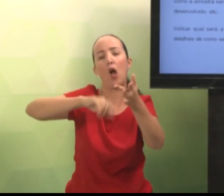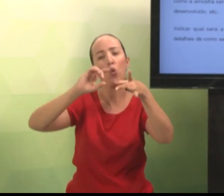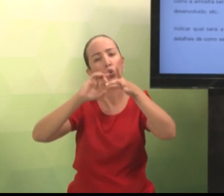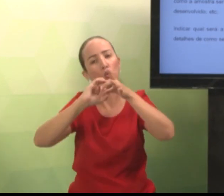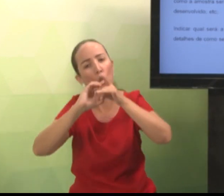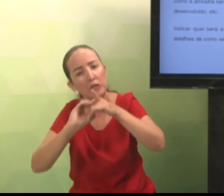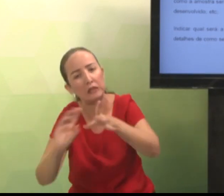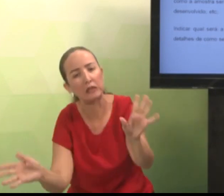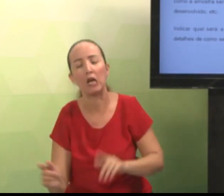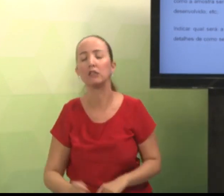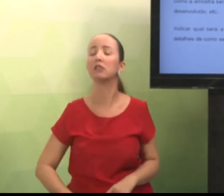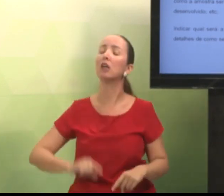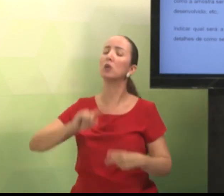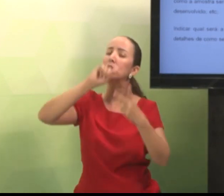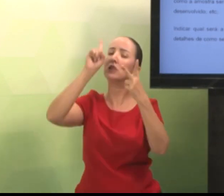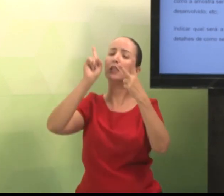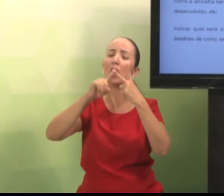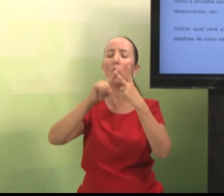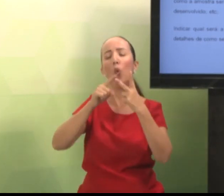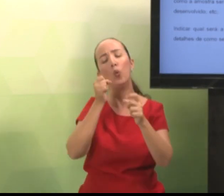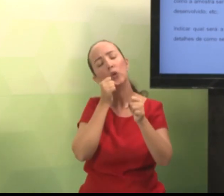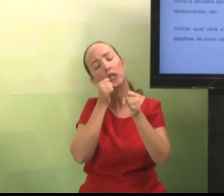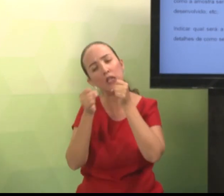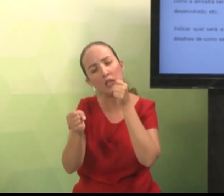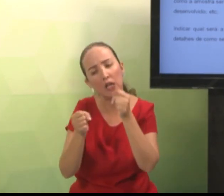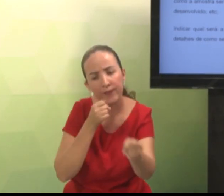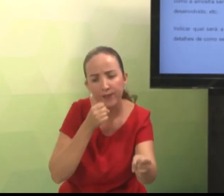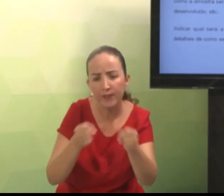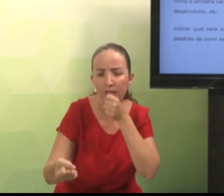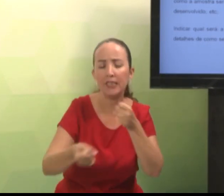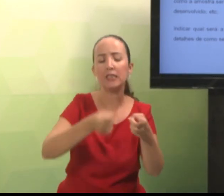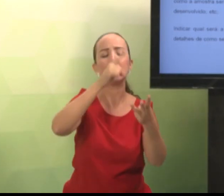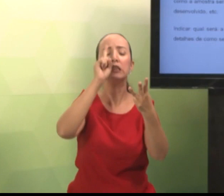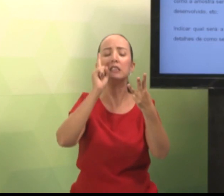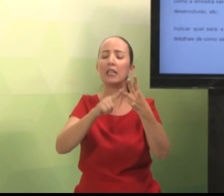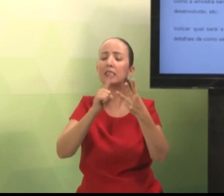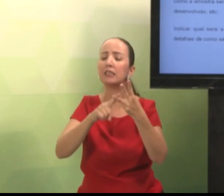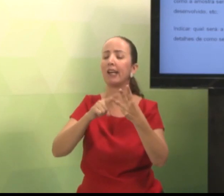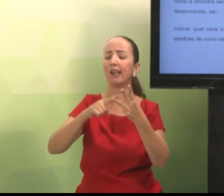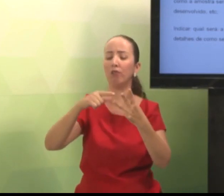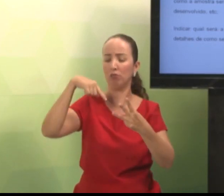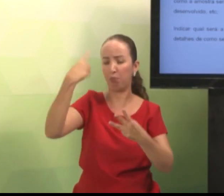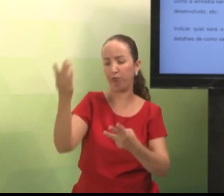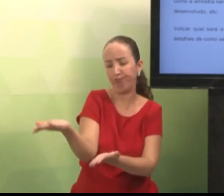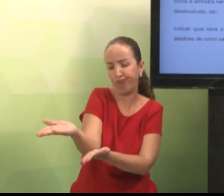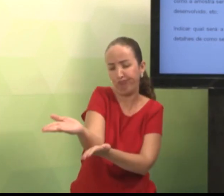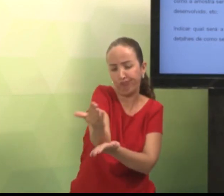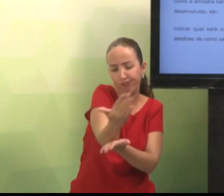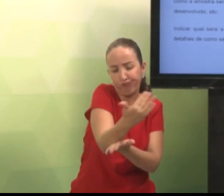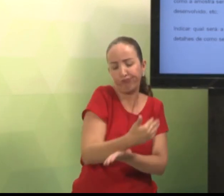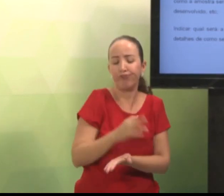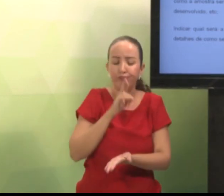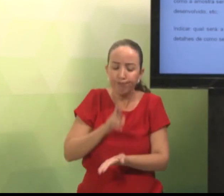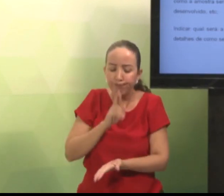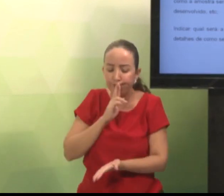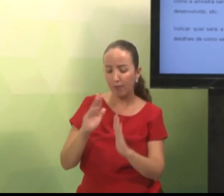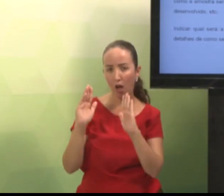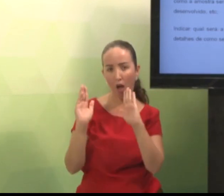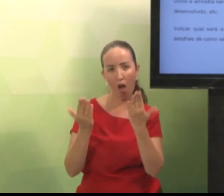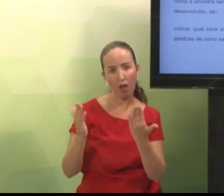Então, você vai fazer esse desenvolvimento. será por meio de escrita, de entrevista. Então,